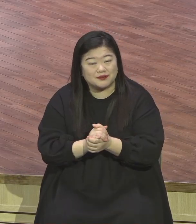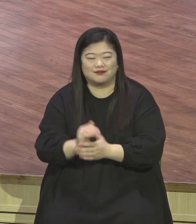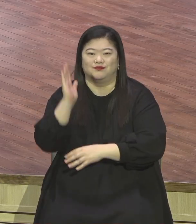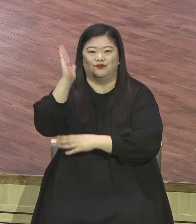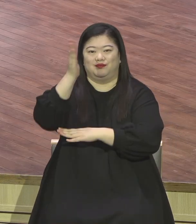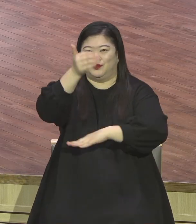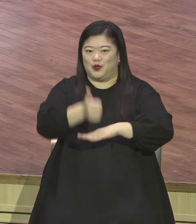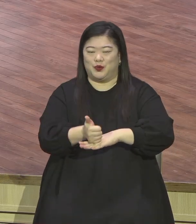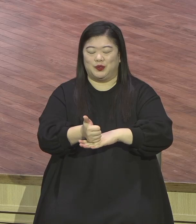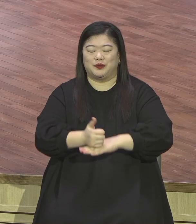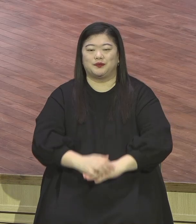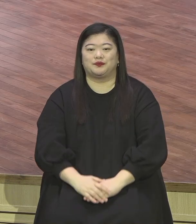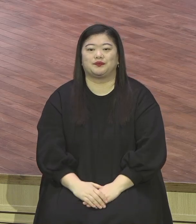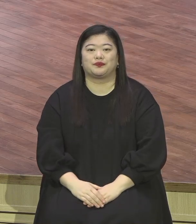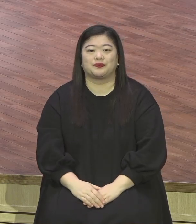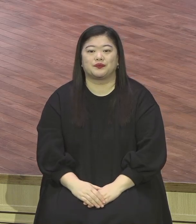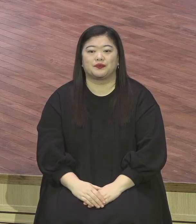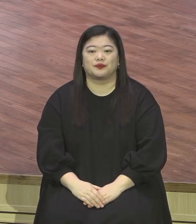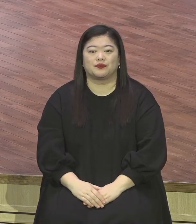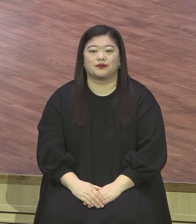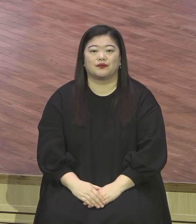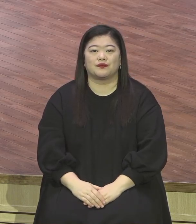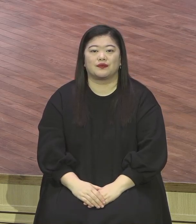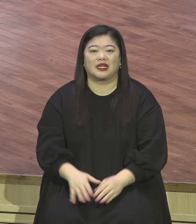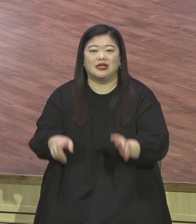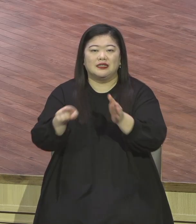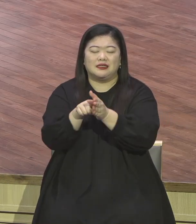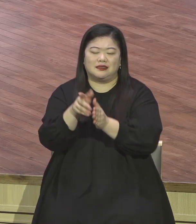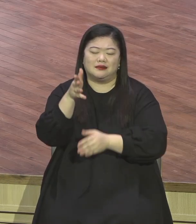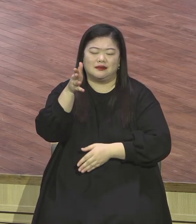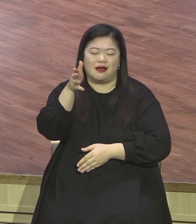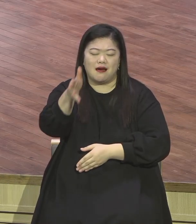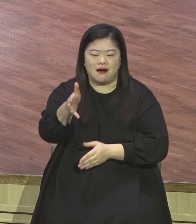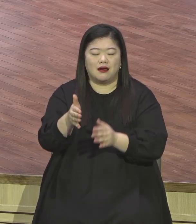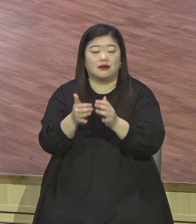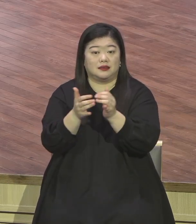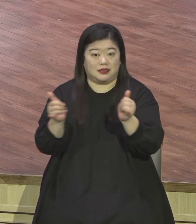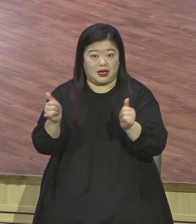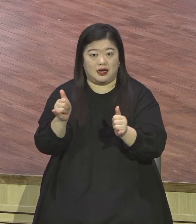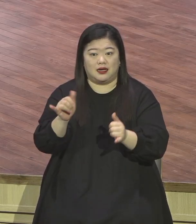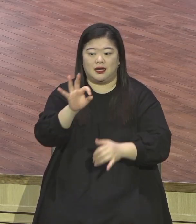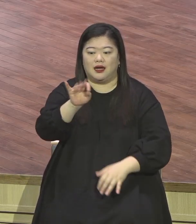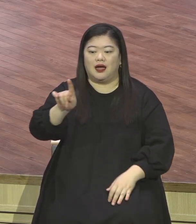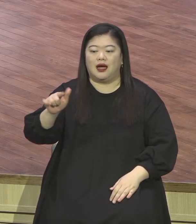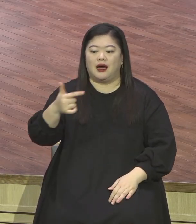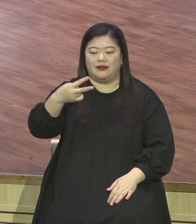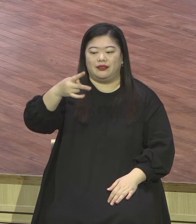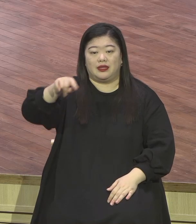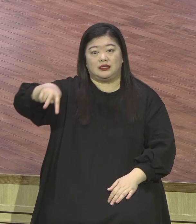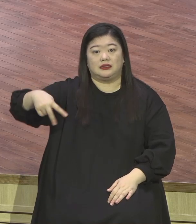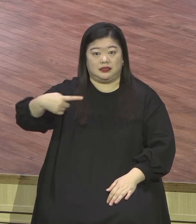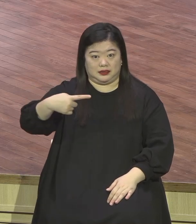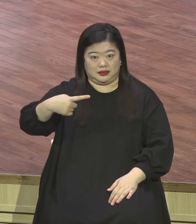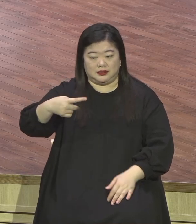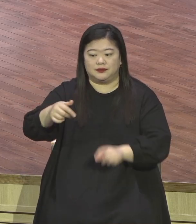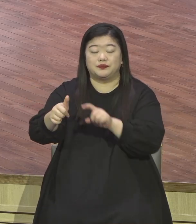신학자 안드스 니그렌이라는 분이 있어요 안드스 니그렌이라는 분이 아가페와